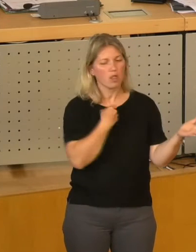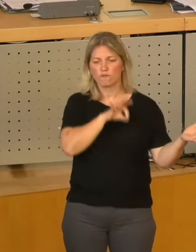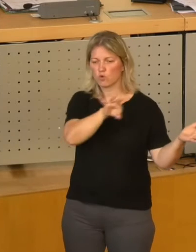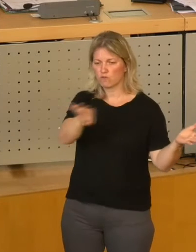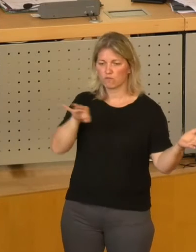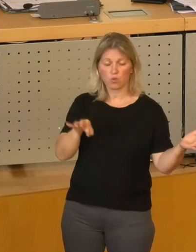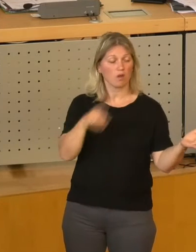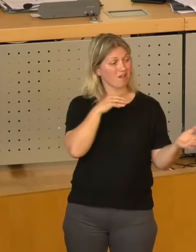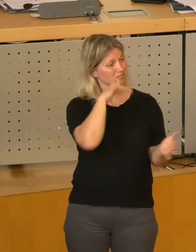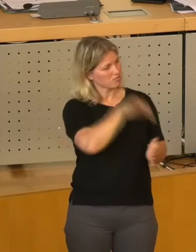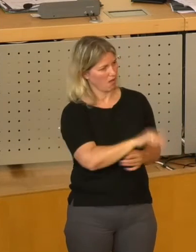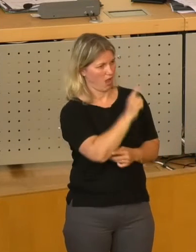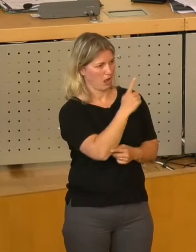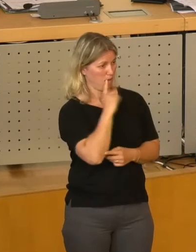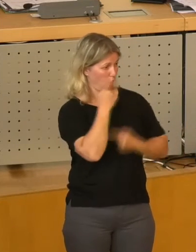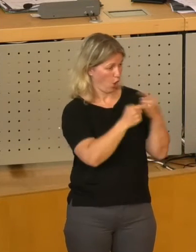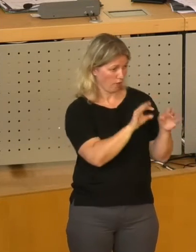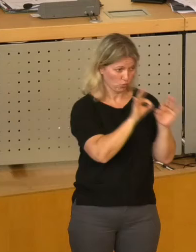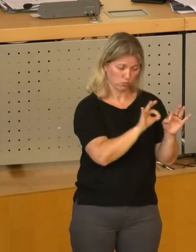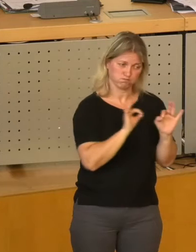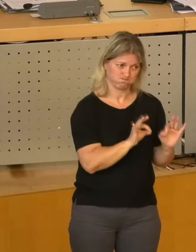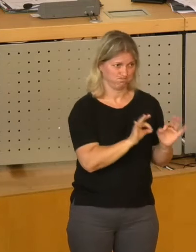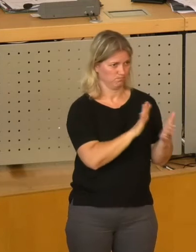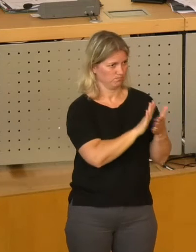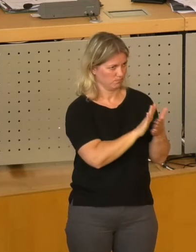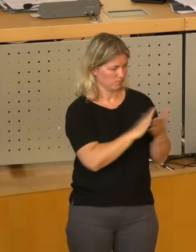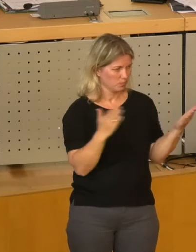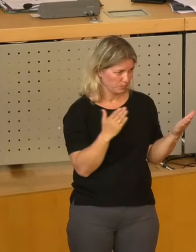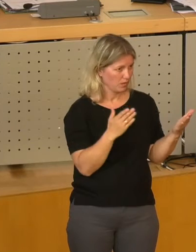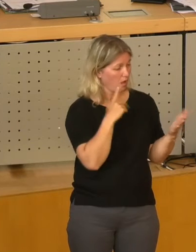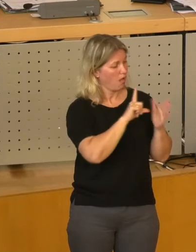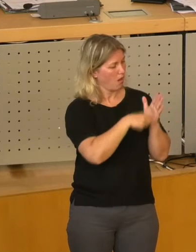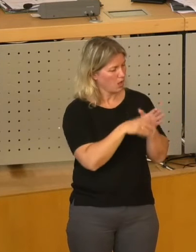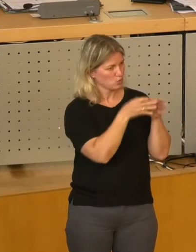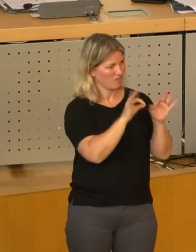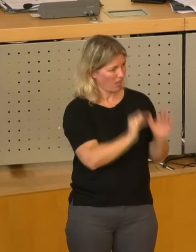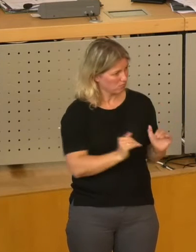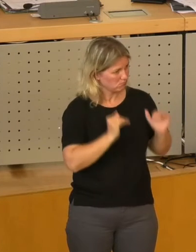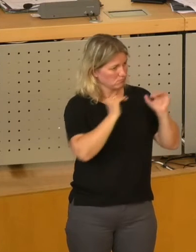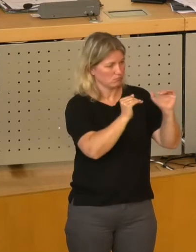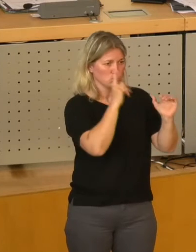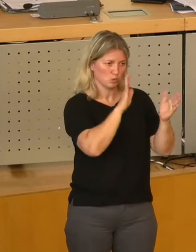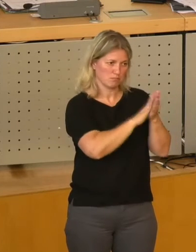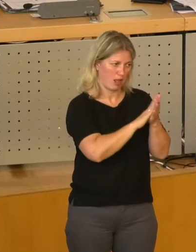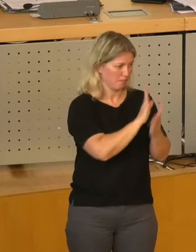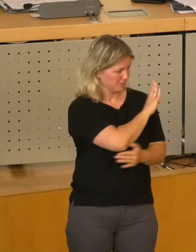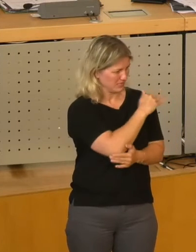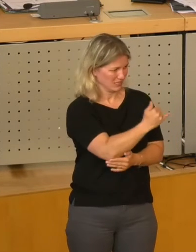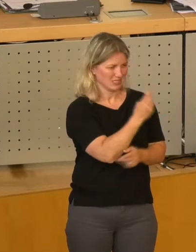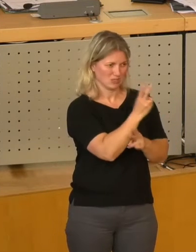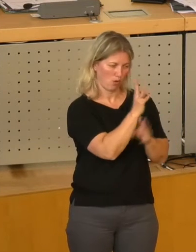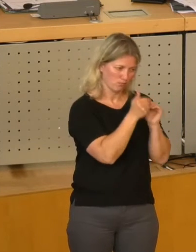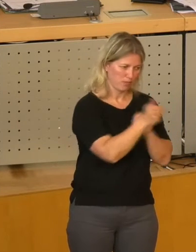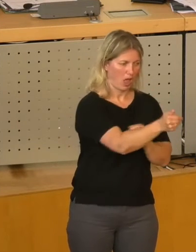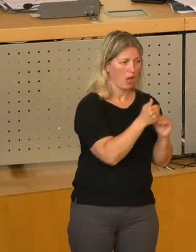nur einmal haben. Sie muss genauso wirtschaftlich leistungsfähig bleiben, wie sie jetzt ist. Wir müssen uns dort